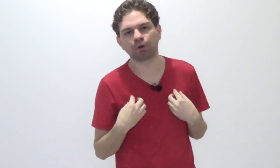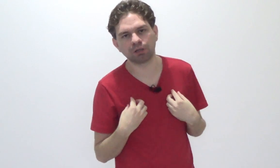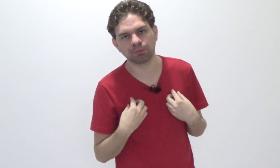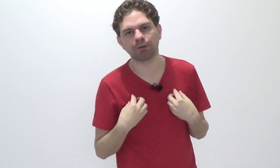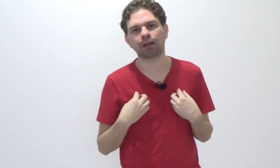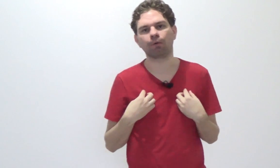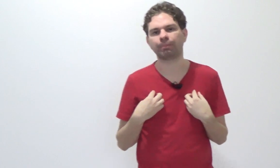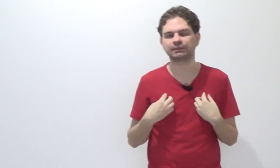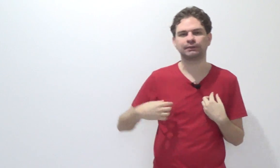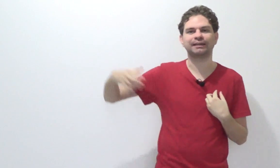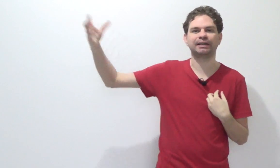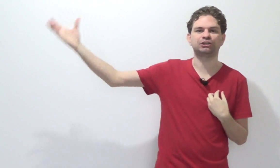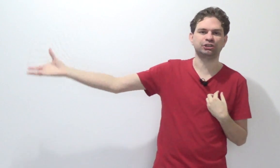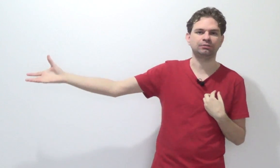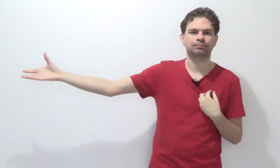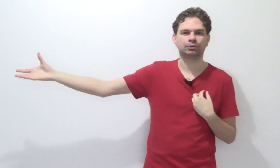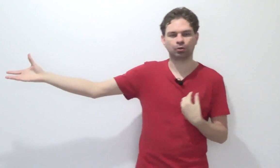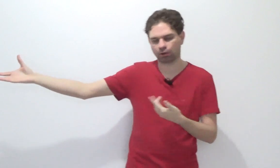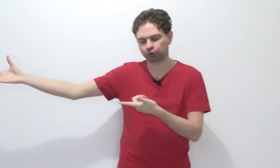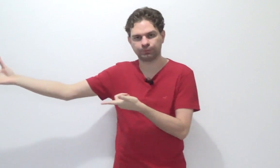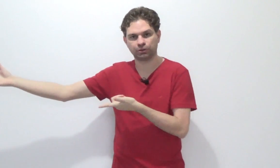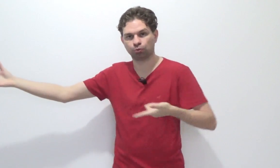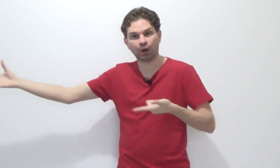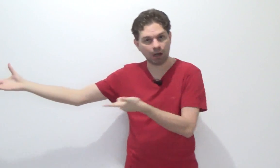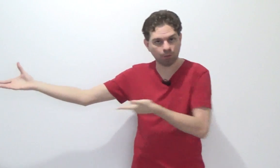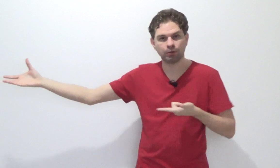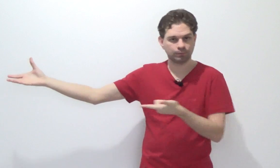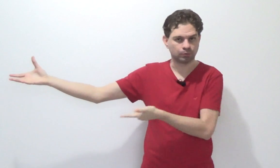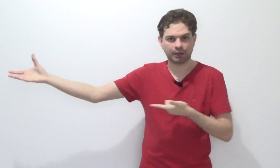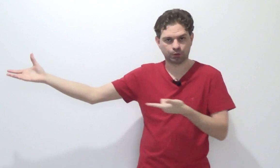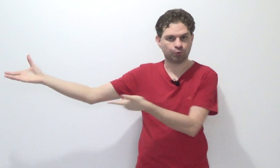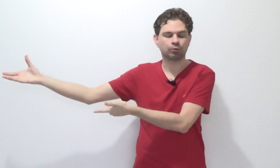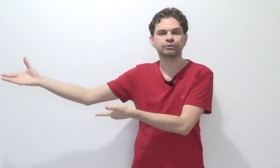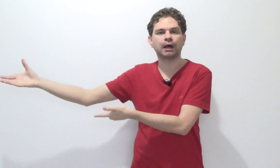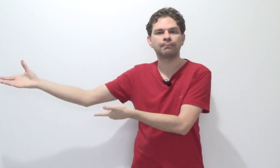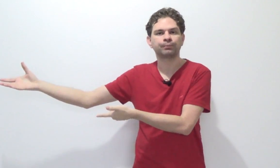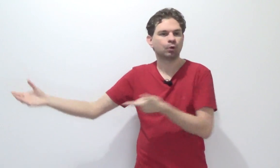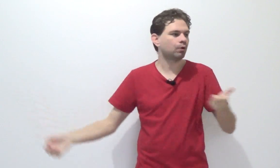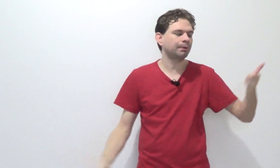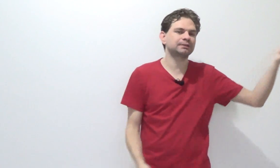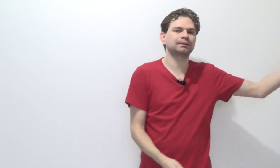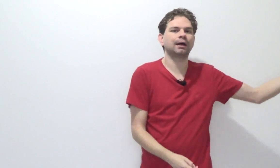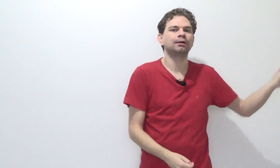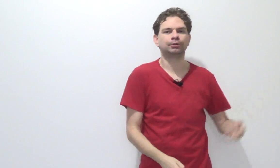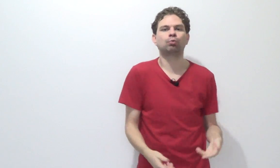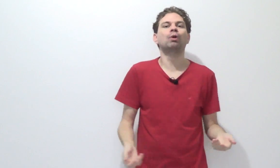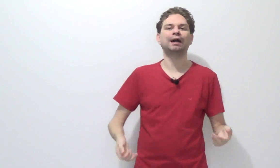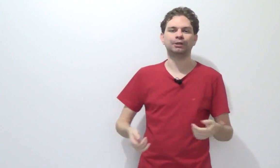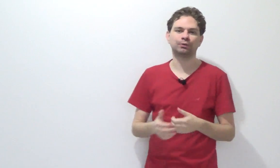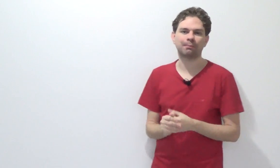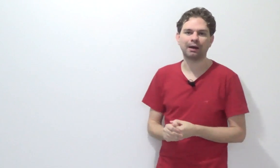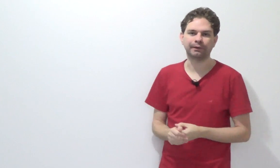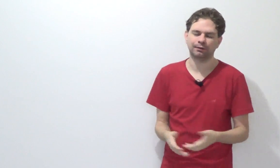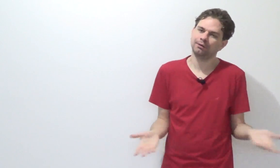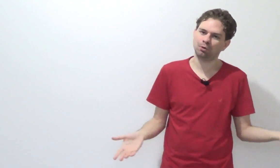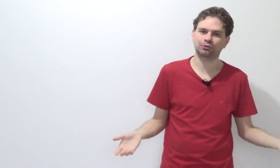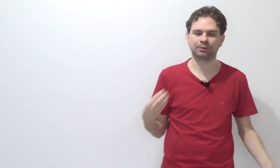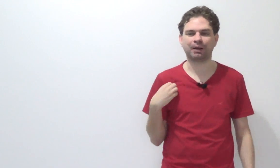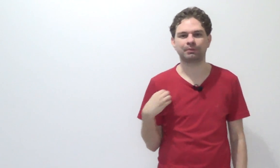morando em Blumenau? Apresentar em Erechim, que é o local de domicílio do réu, o cara que eu vou acusar, ou apresentar em Curralinho, na Bahia. Lógico que pra mim